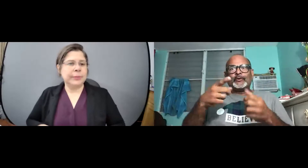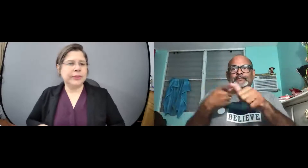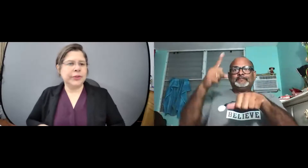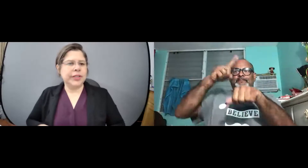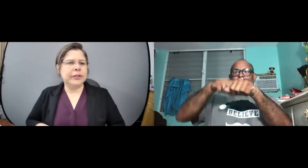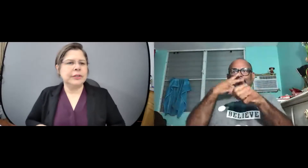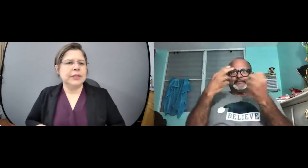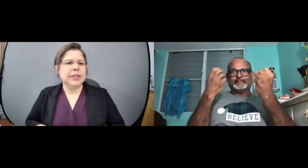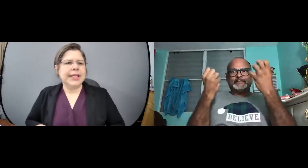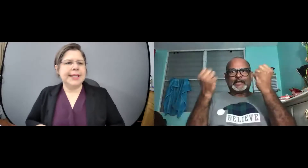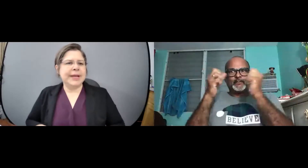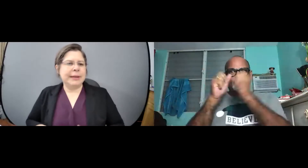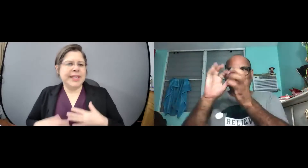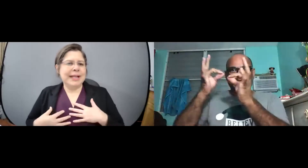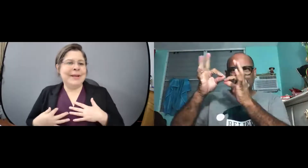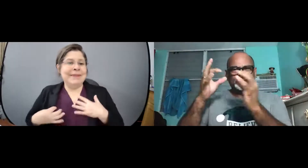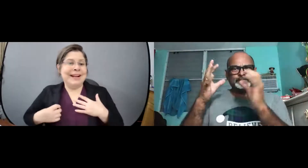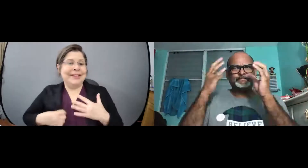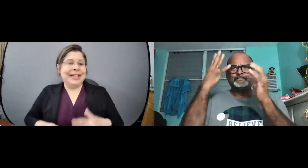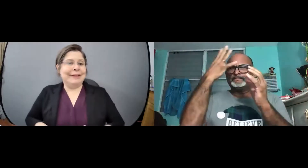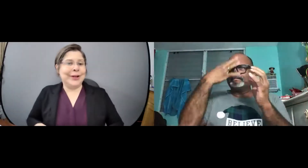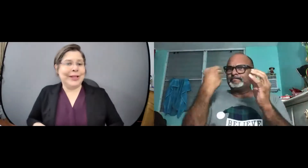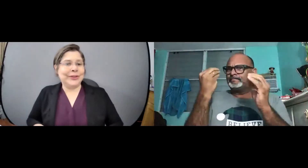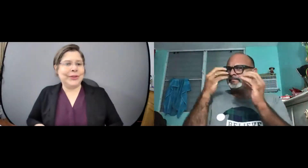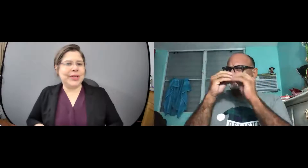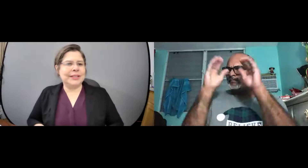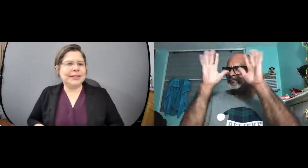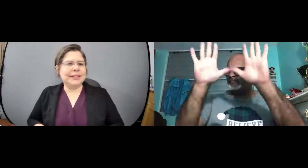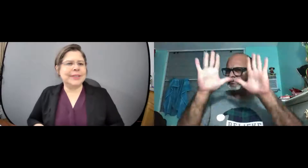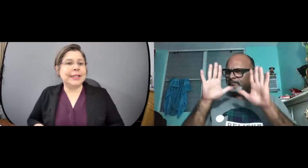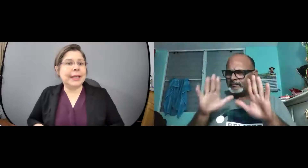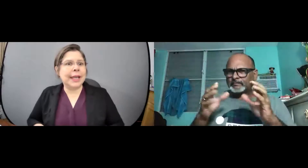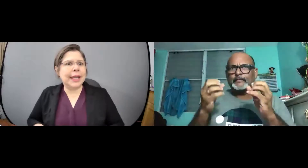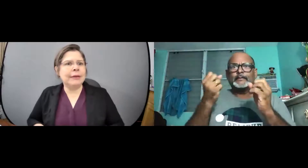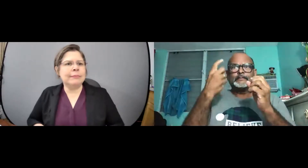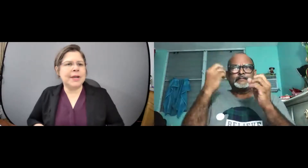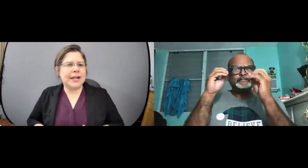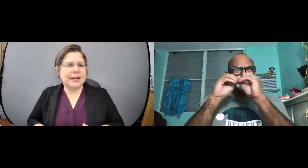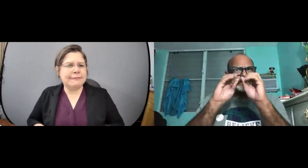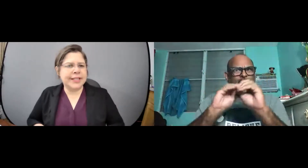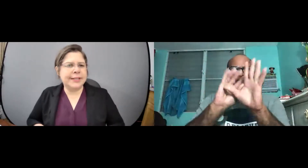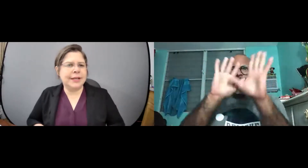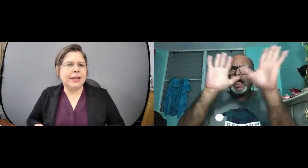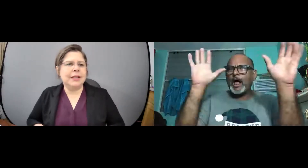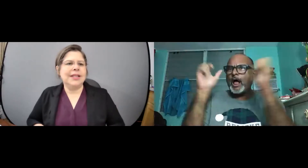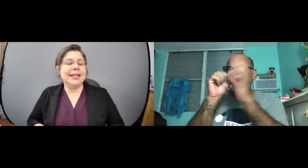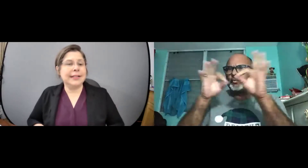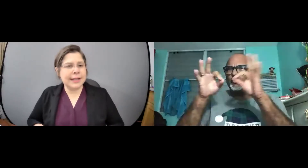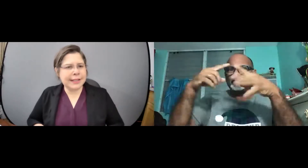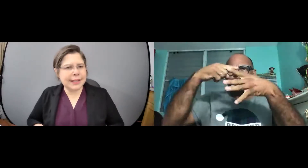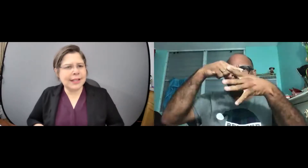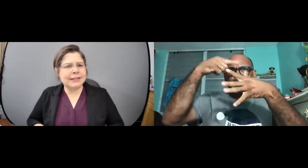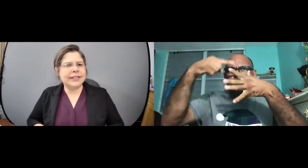soy de Puerto Rico y para mí es la primera vez que veo esto con este intérprete que maravilla